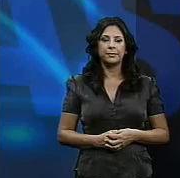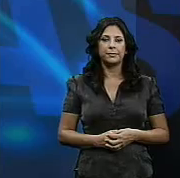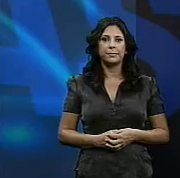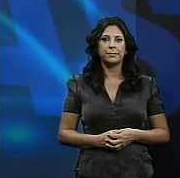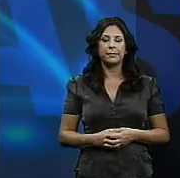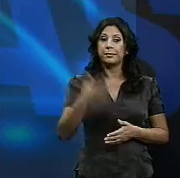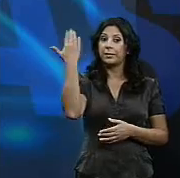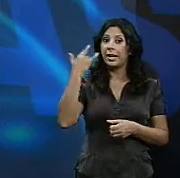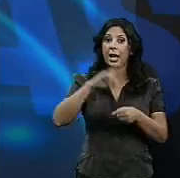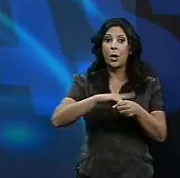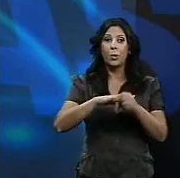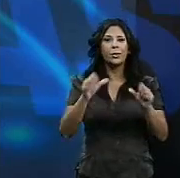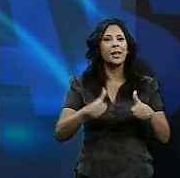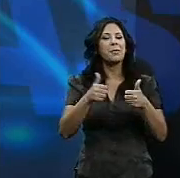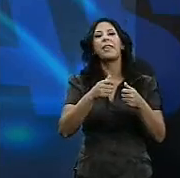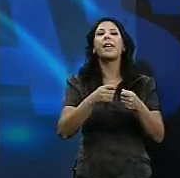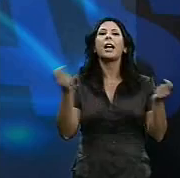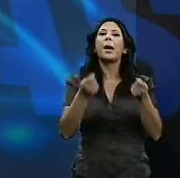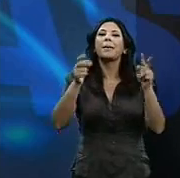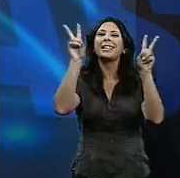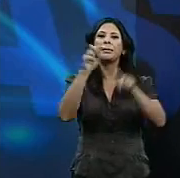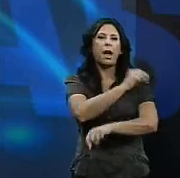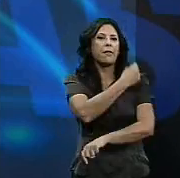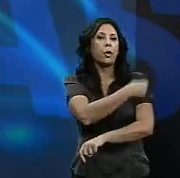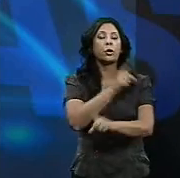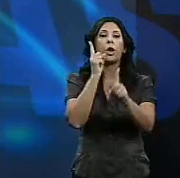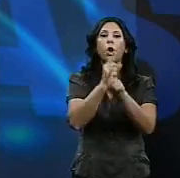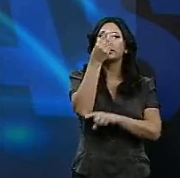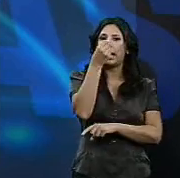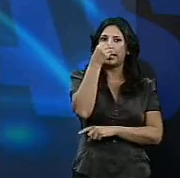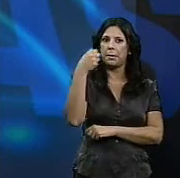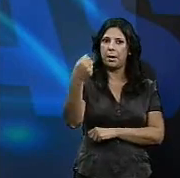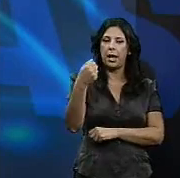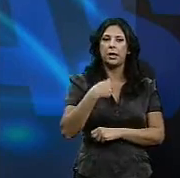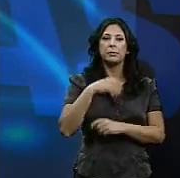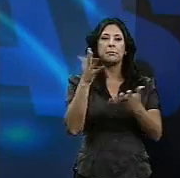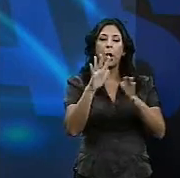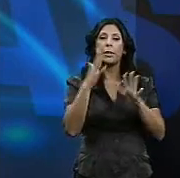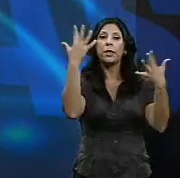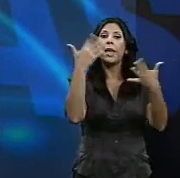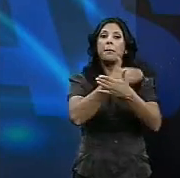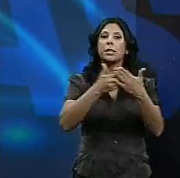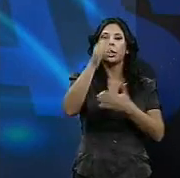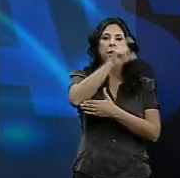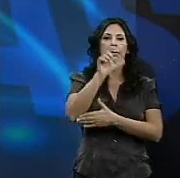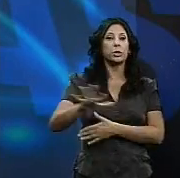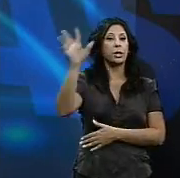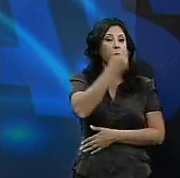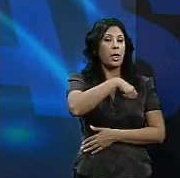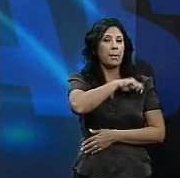Y el lunes arrancaba la campaña de vacunación contra la gripe A. Se calcula que más de 10 millones de personas en España serán vacunadas